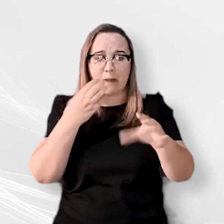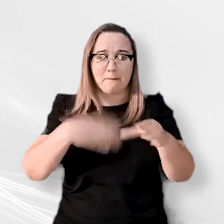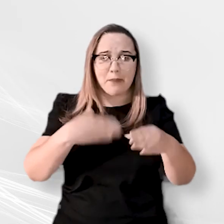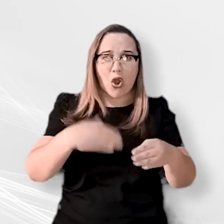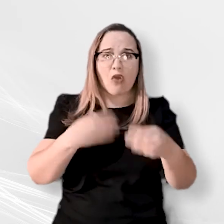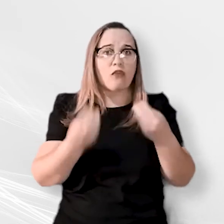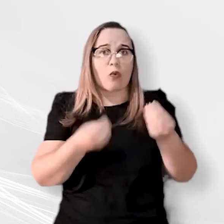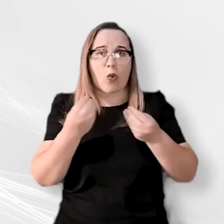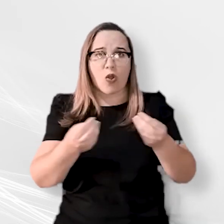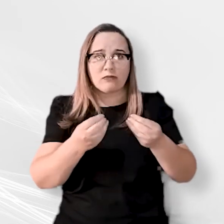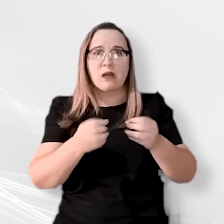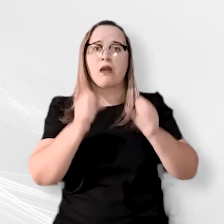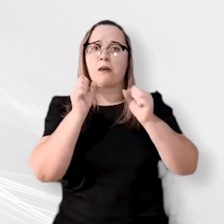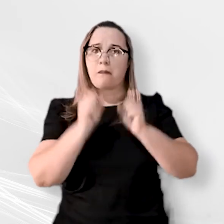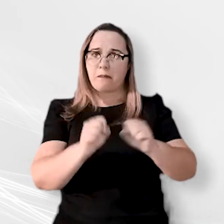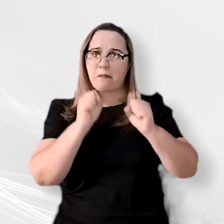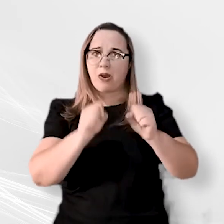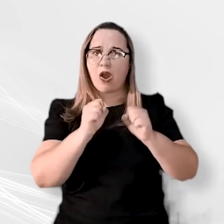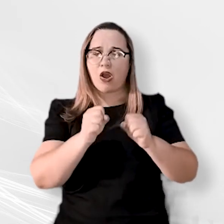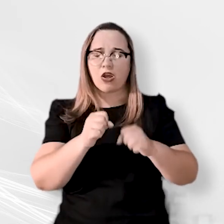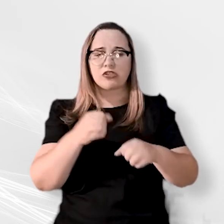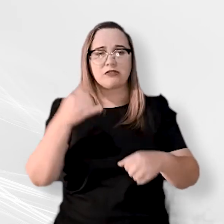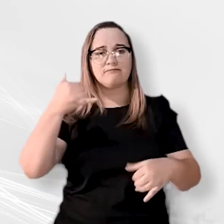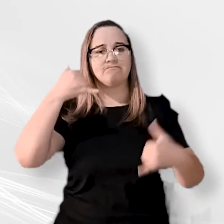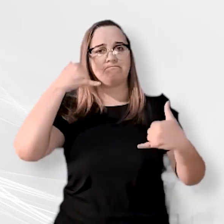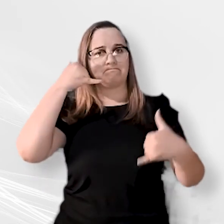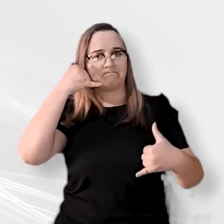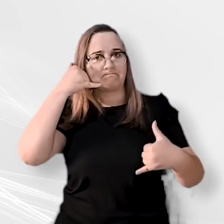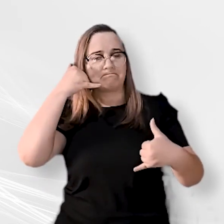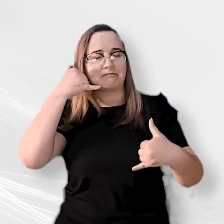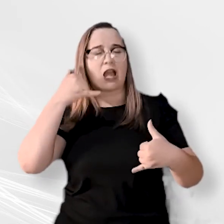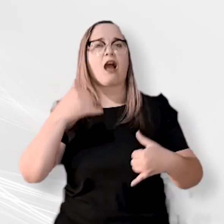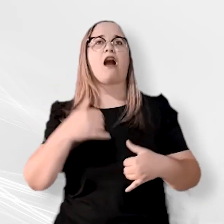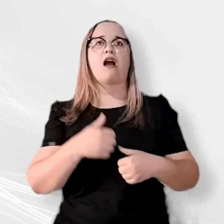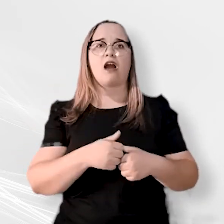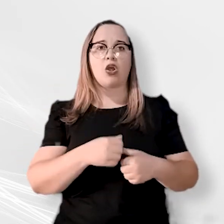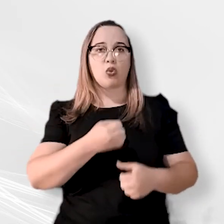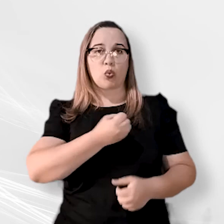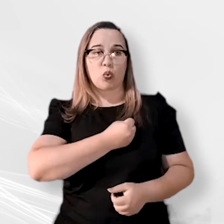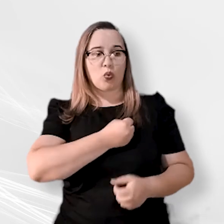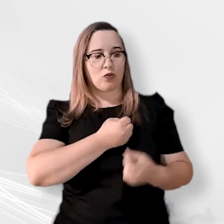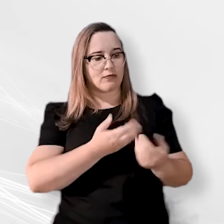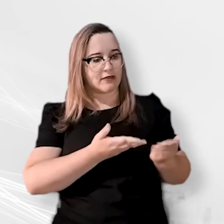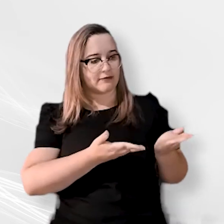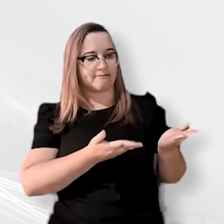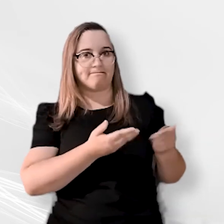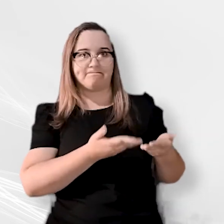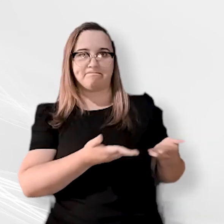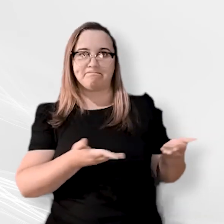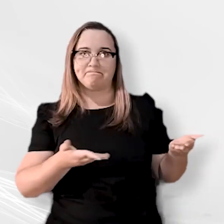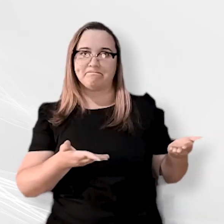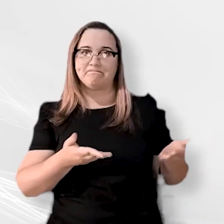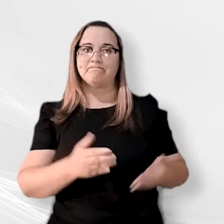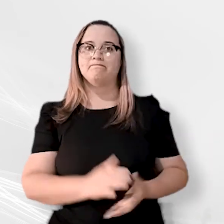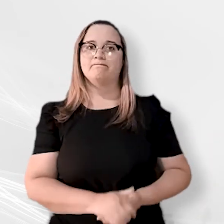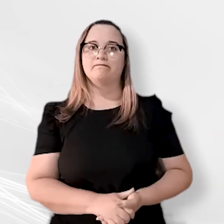poderão ser sanadas pela Central de Atendimento do CEE através do número 3003-2433